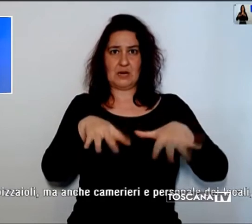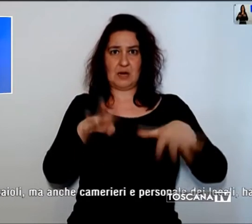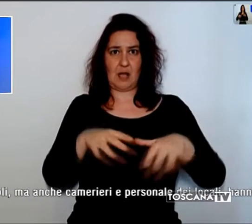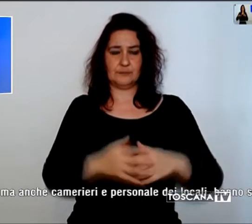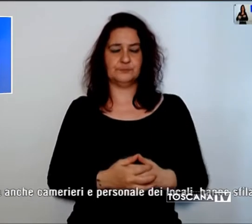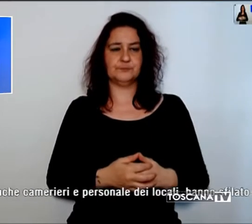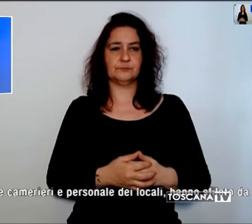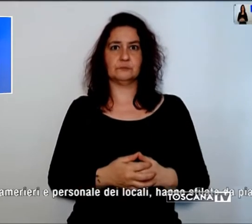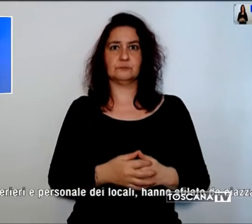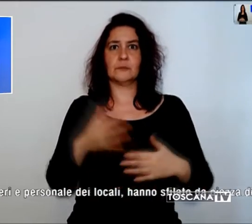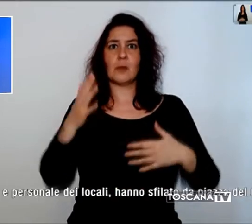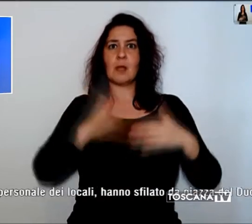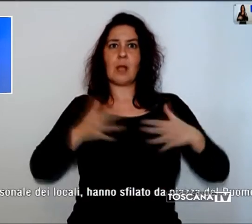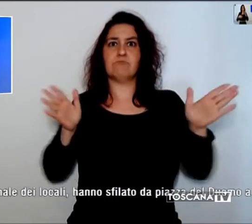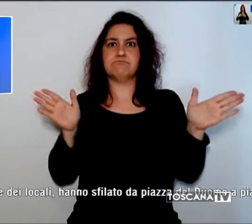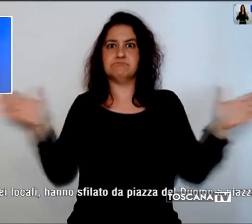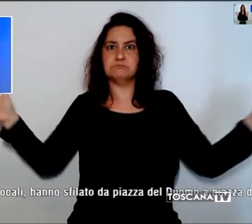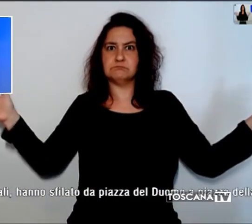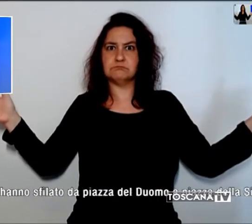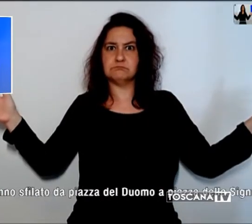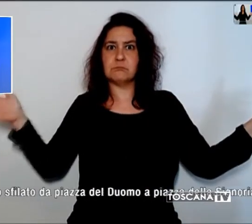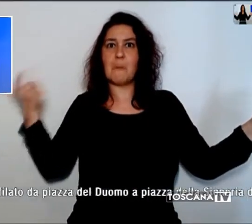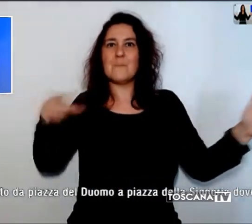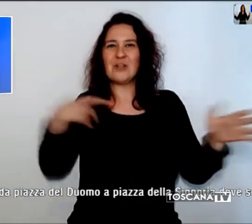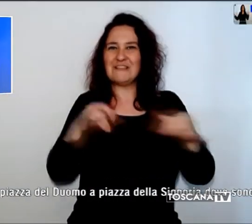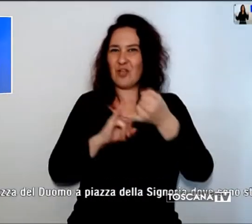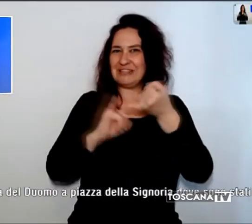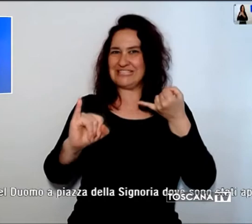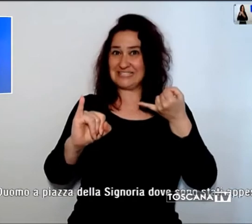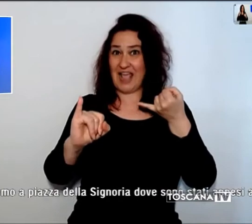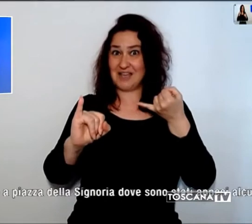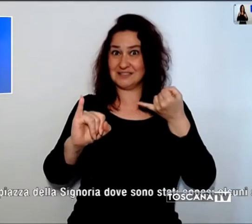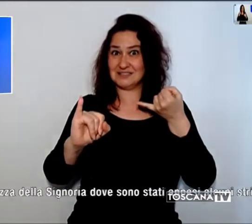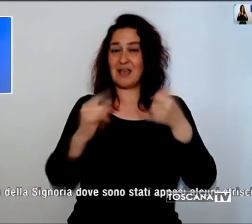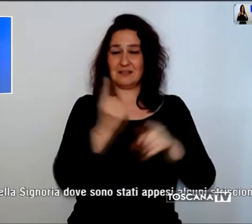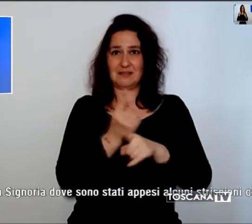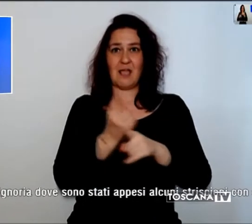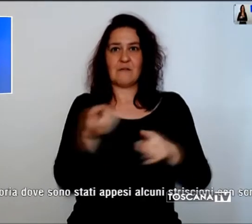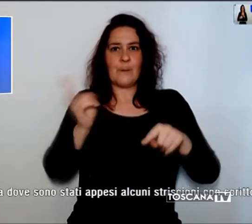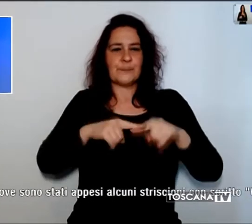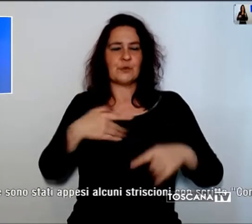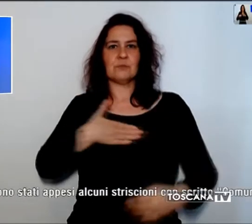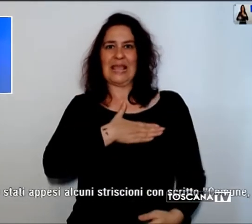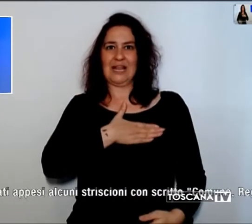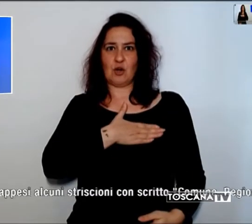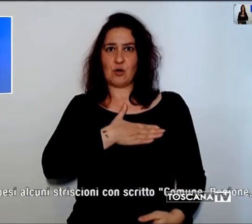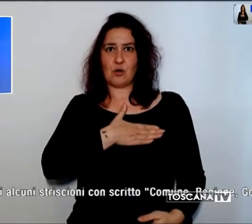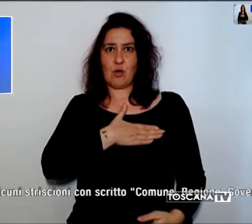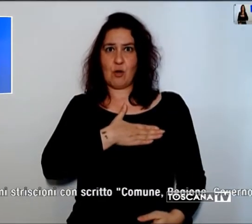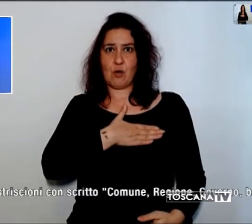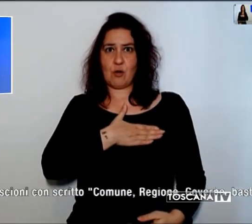la distanza di sicurezza interpersonale e intonando l'inno di Mameli dunque ristoratori,